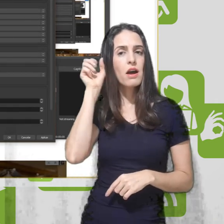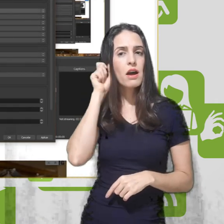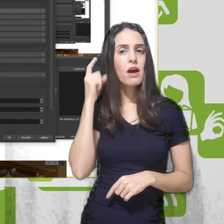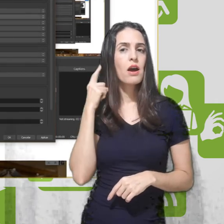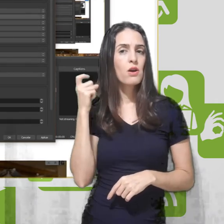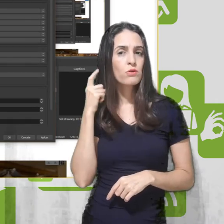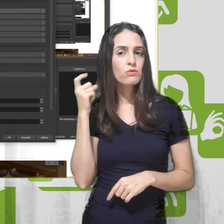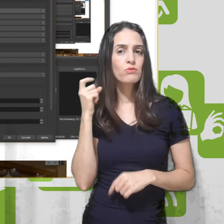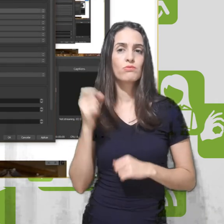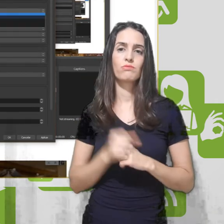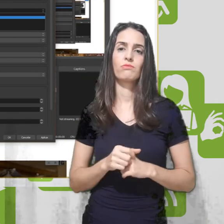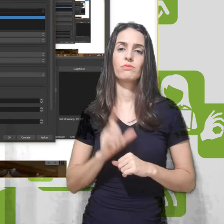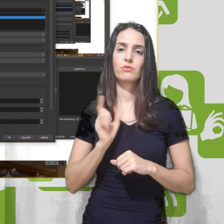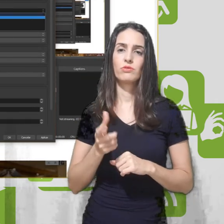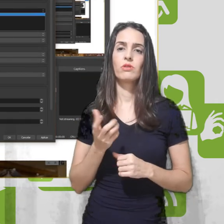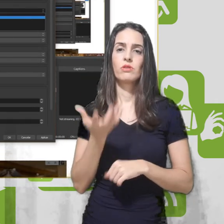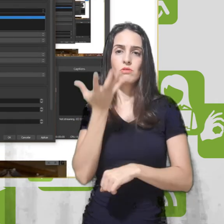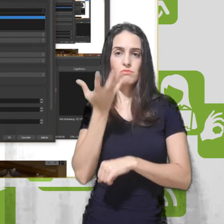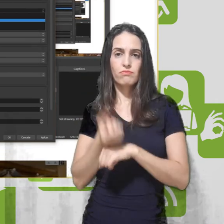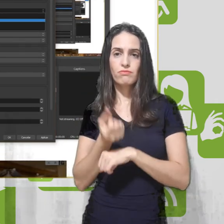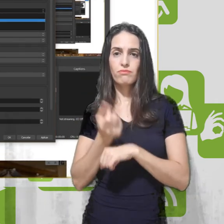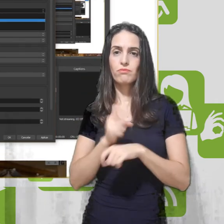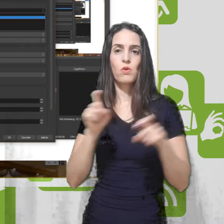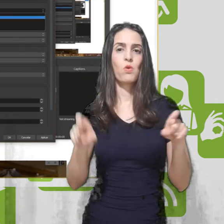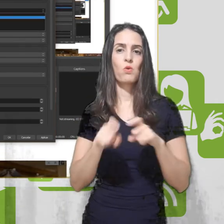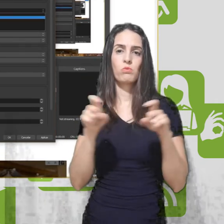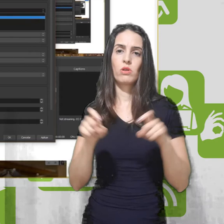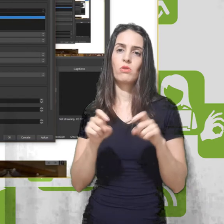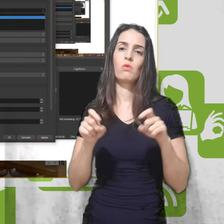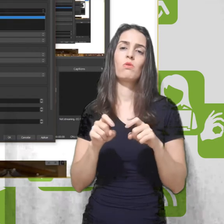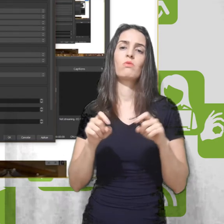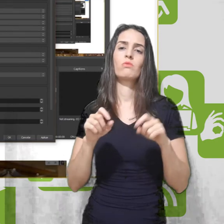deve estar capturando o áudio do desktop. Vocês podem deixar assim mesmo.